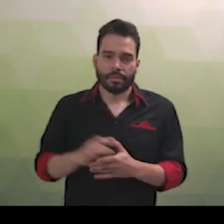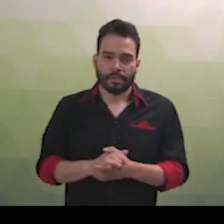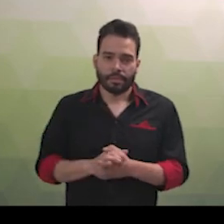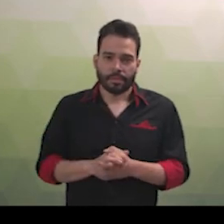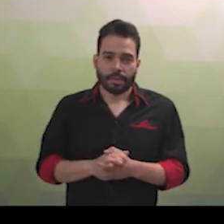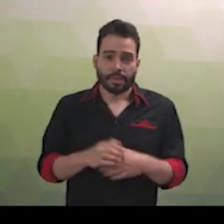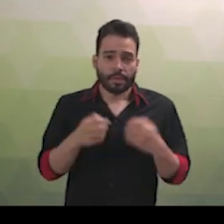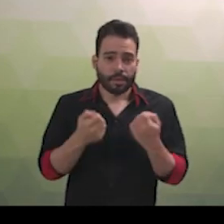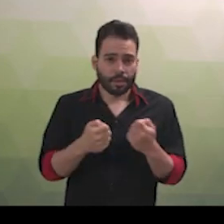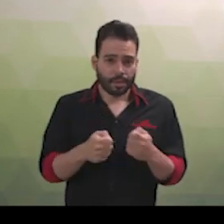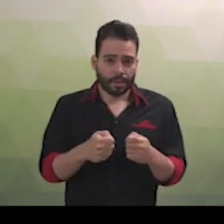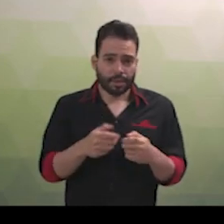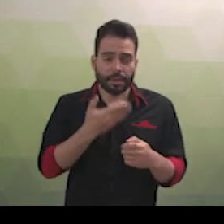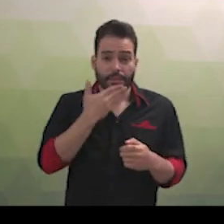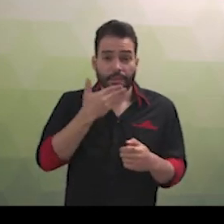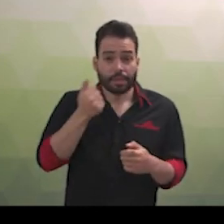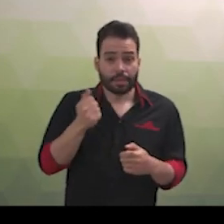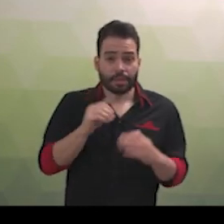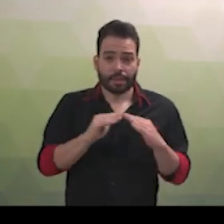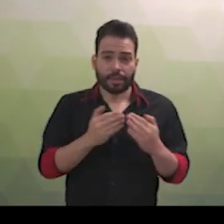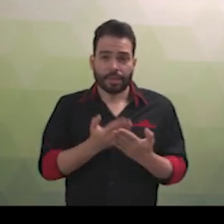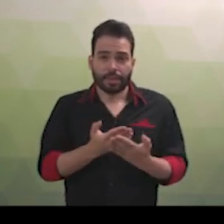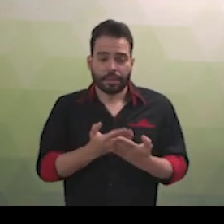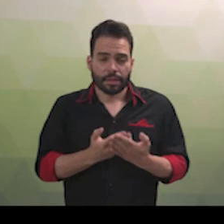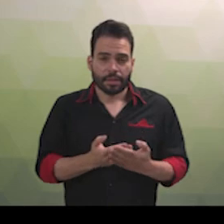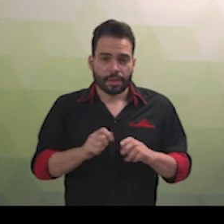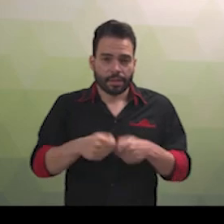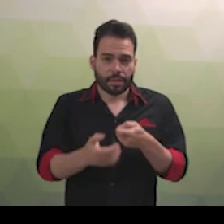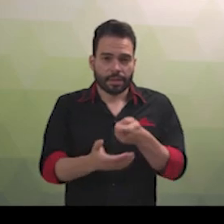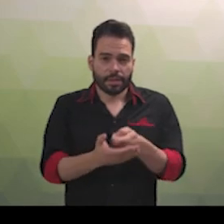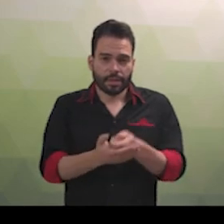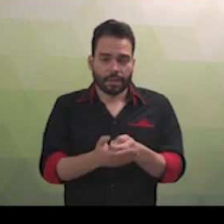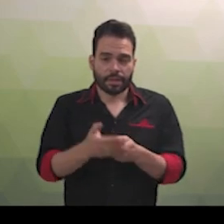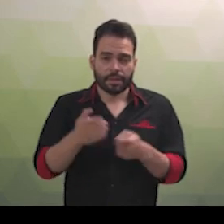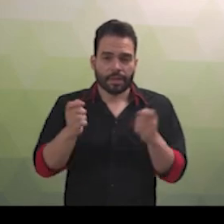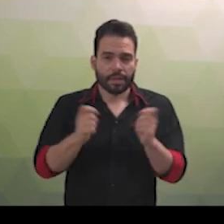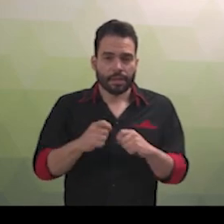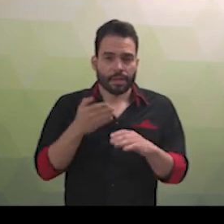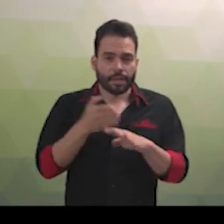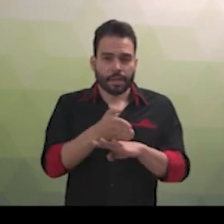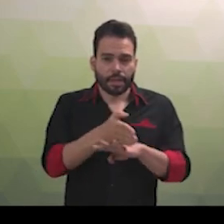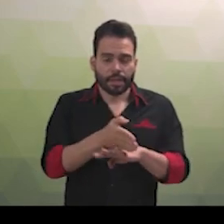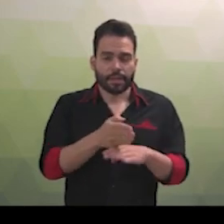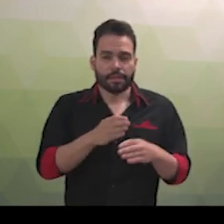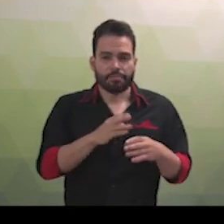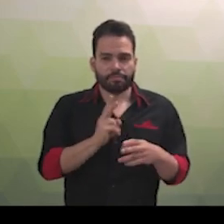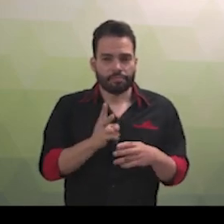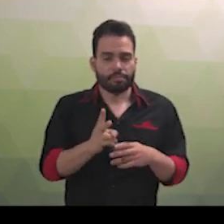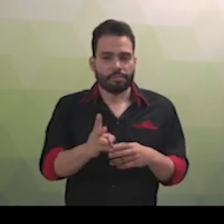educacionais, visando a garantir as condições de acesso, permanência, participação e aprendizagem por meio da oferta